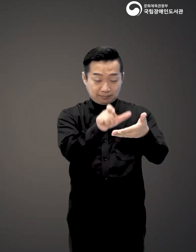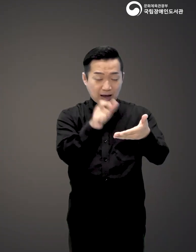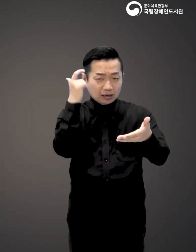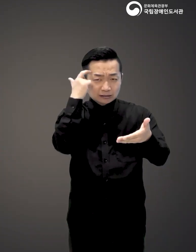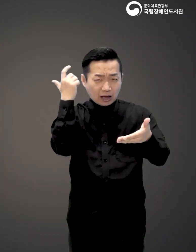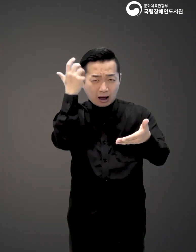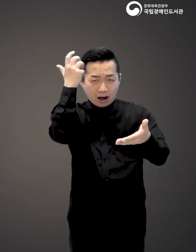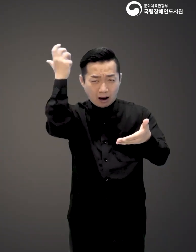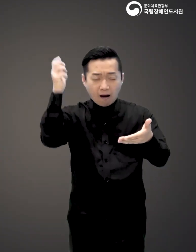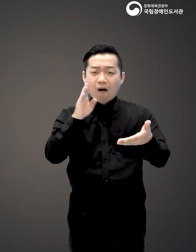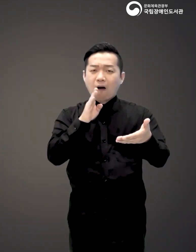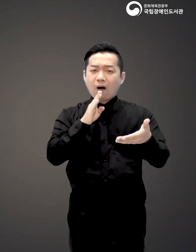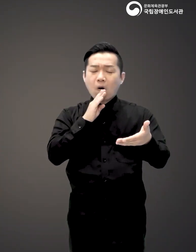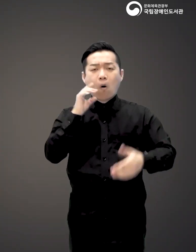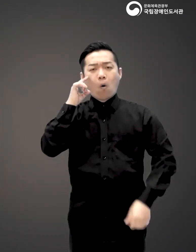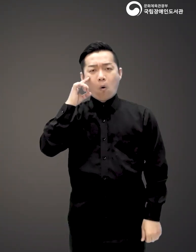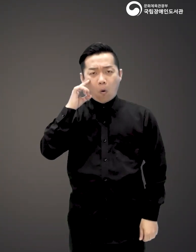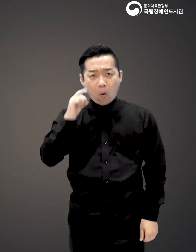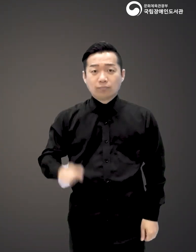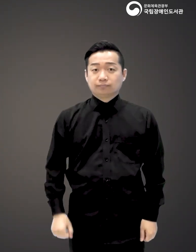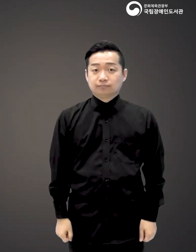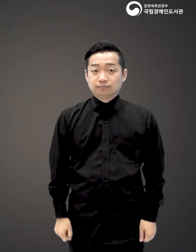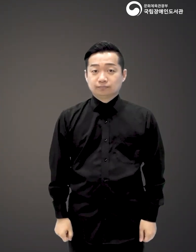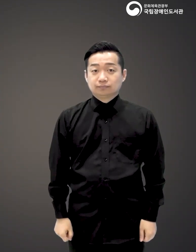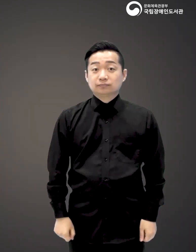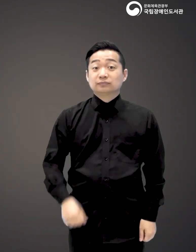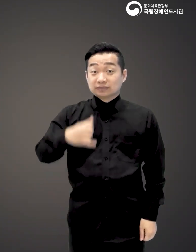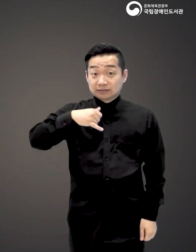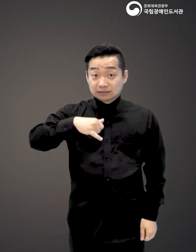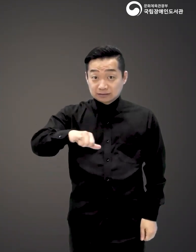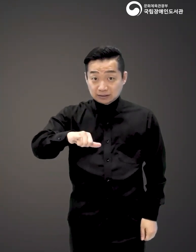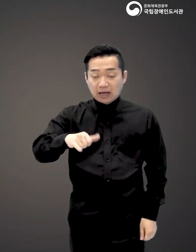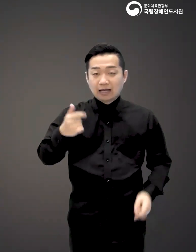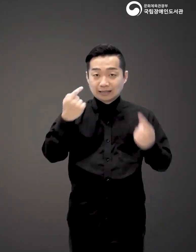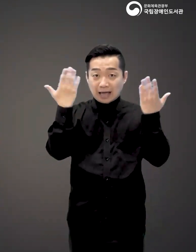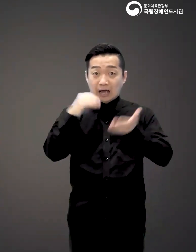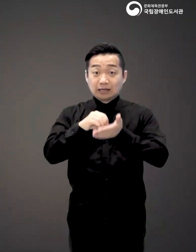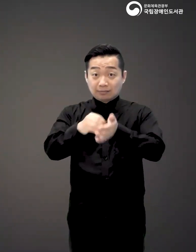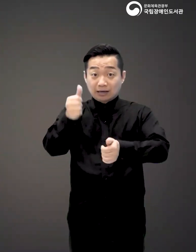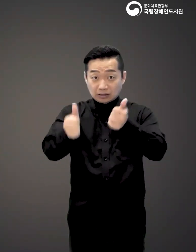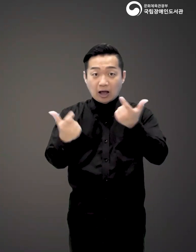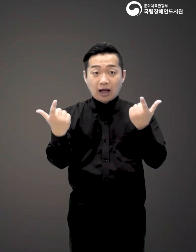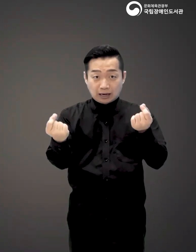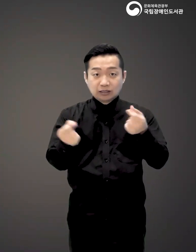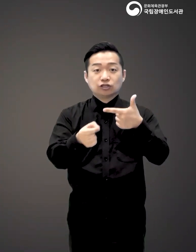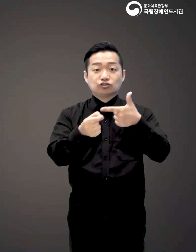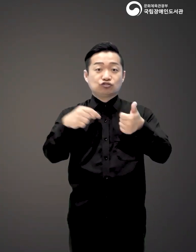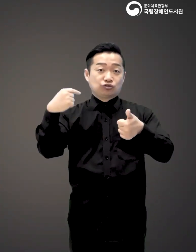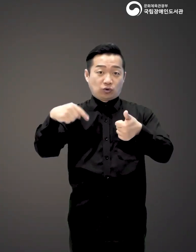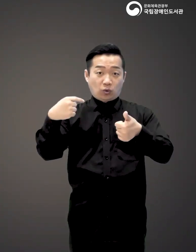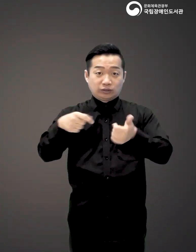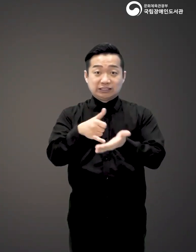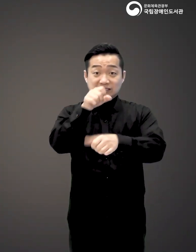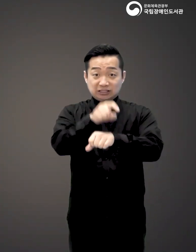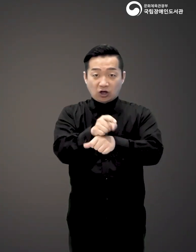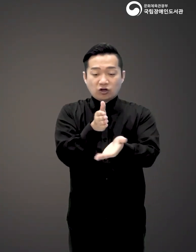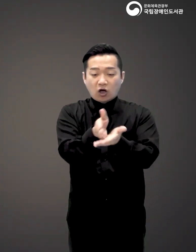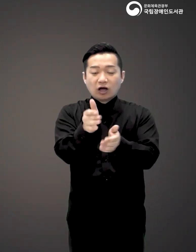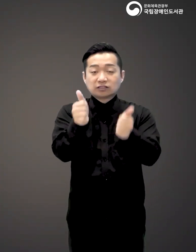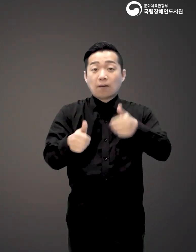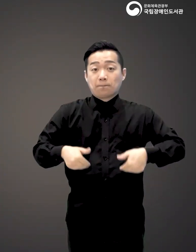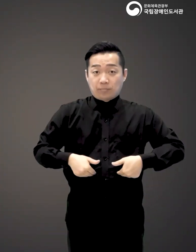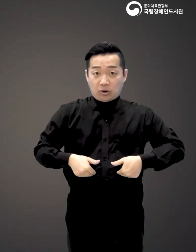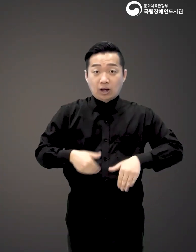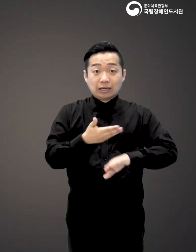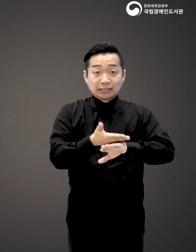책에서 나타난 상상력은 정말 흥미롭습니다. 아이들은 수능 시험과 함께 6교시 인성 영역 시험을 치러야 하는데요.